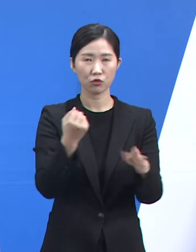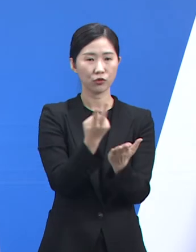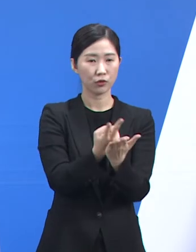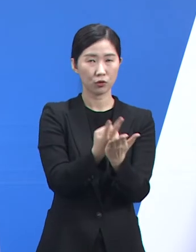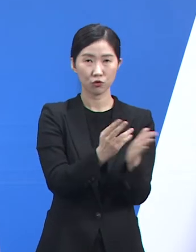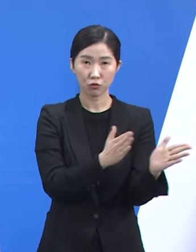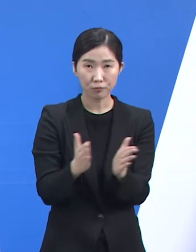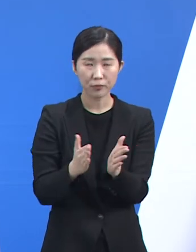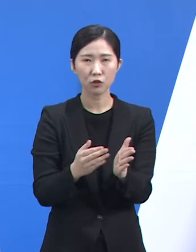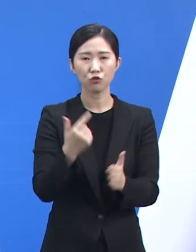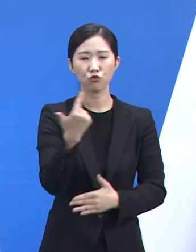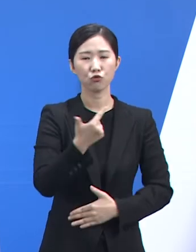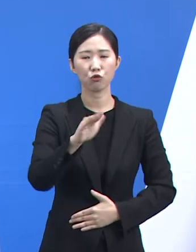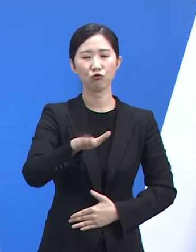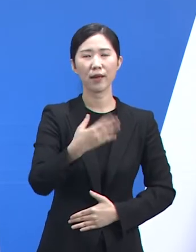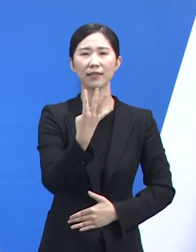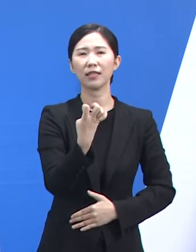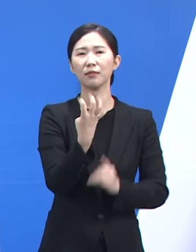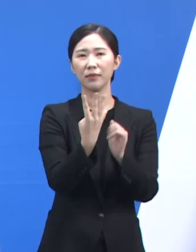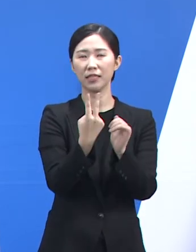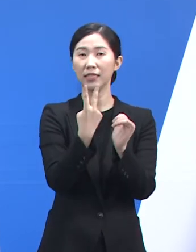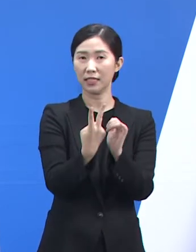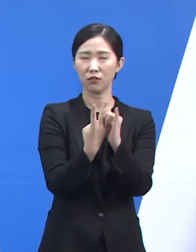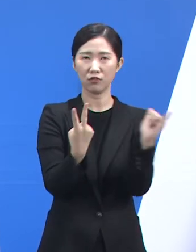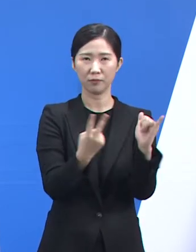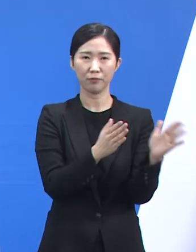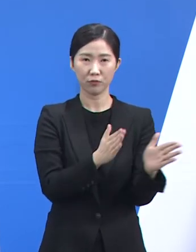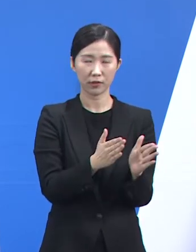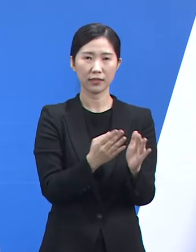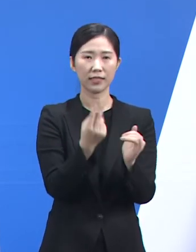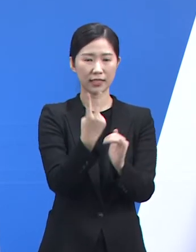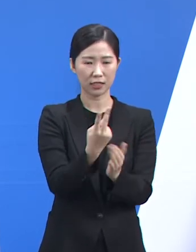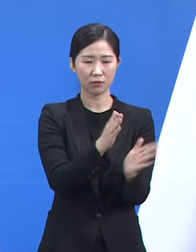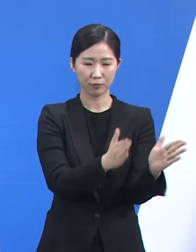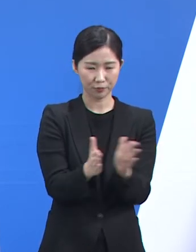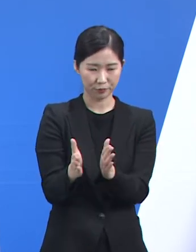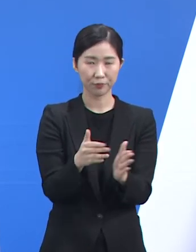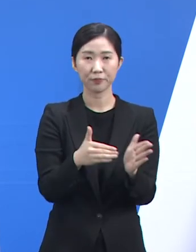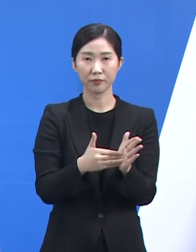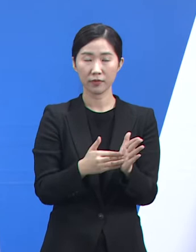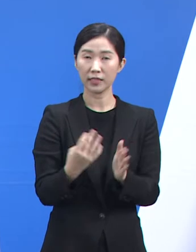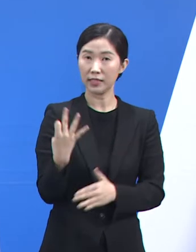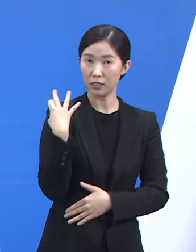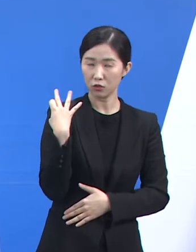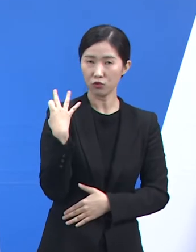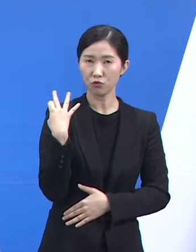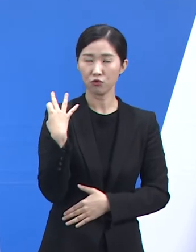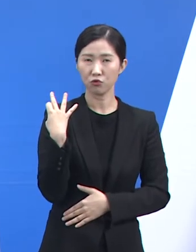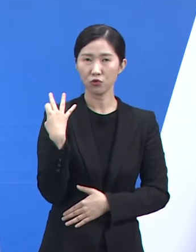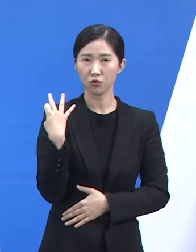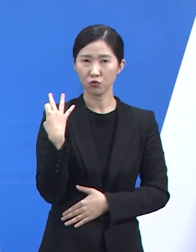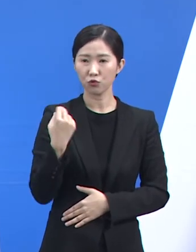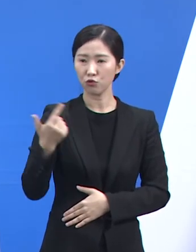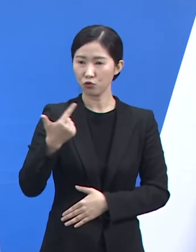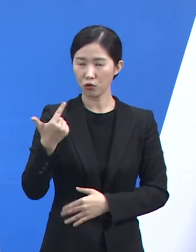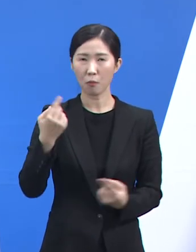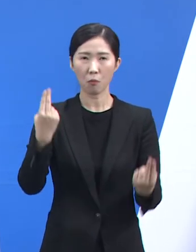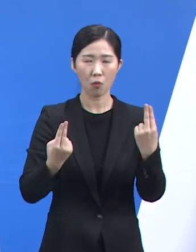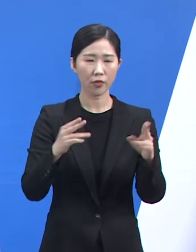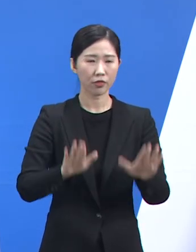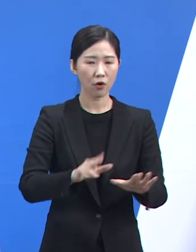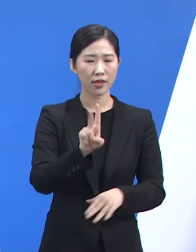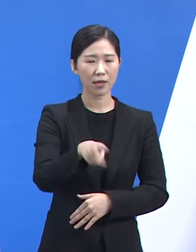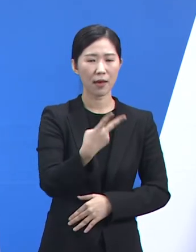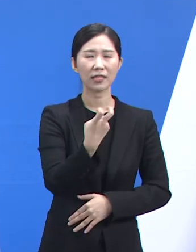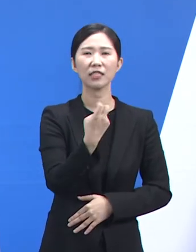병상은 6,942병상으로 지난주 6,717병상보다 225병상을 추가